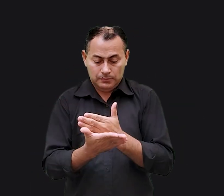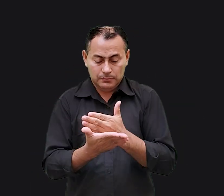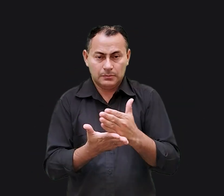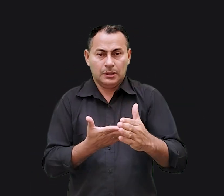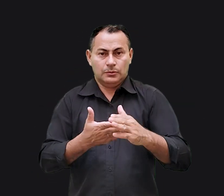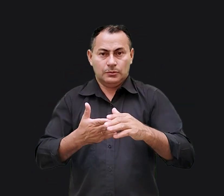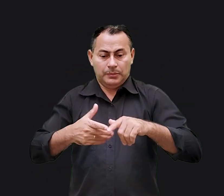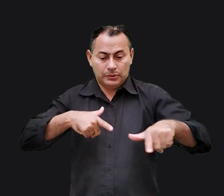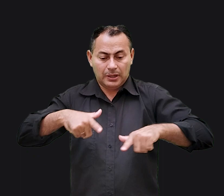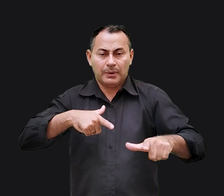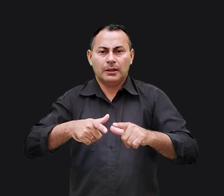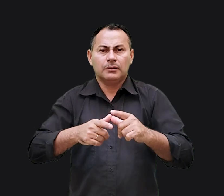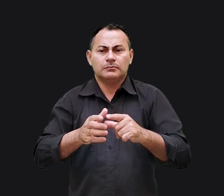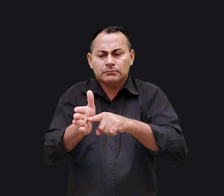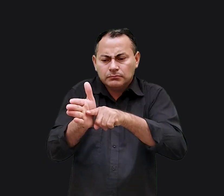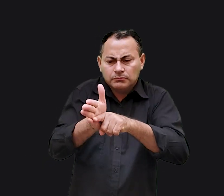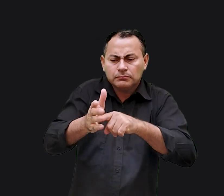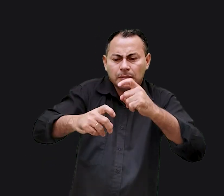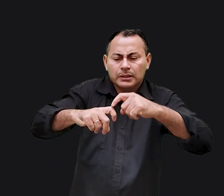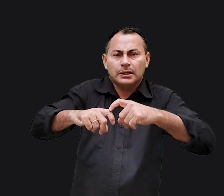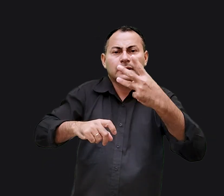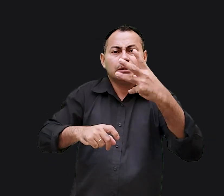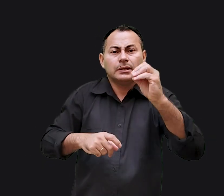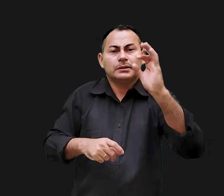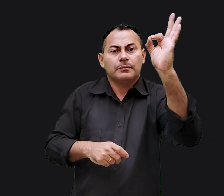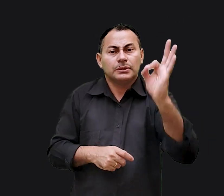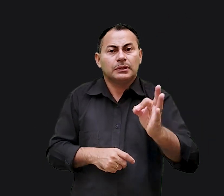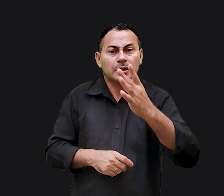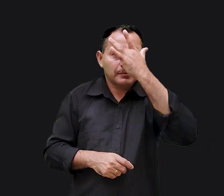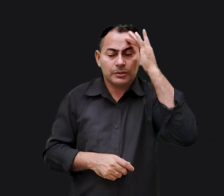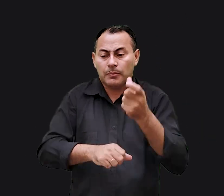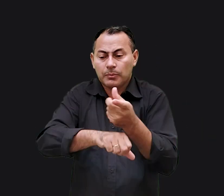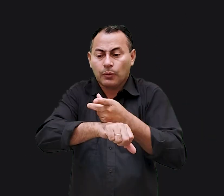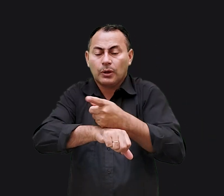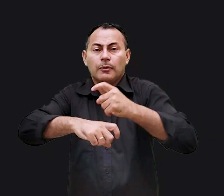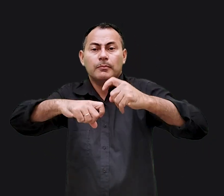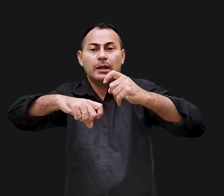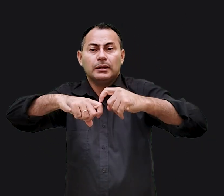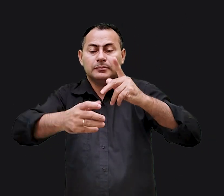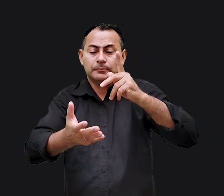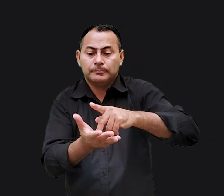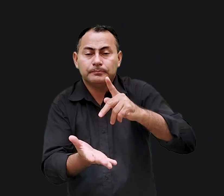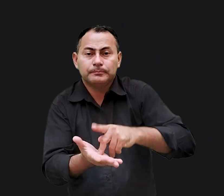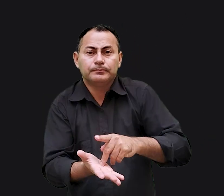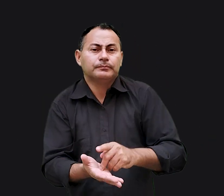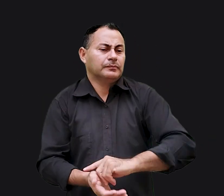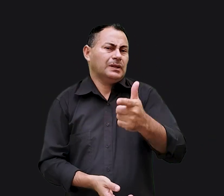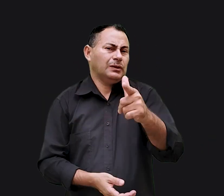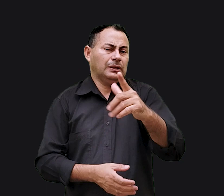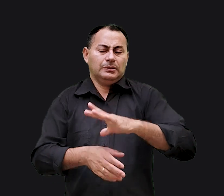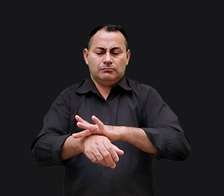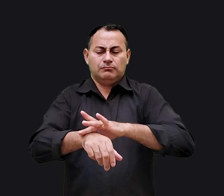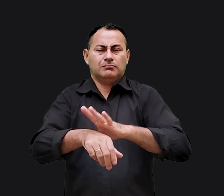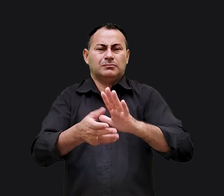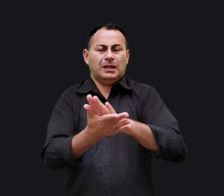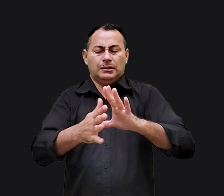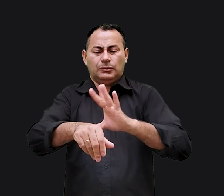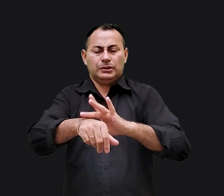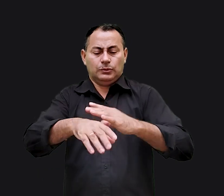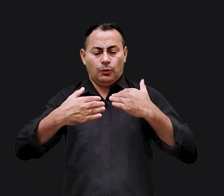Quando iniciei o meu ministério, pesquisas médicas diziam que 30% das pessoas que procuram um médico, na verdade, não tem doença alguma